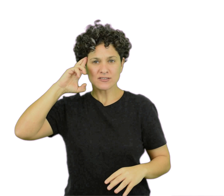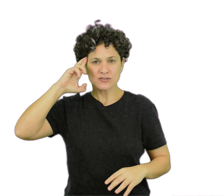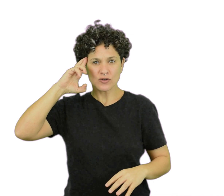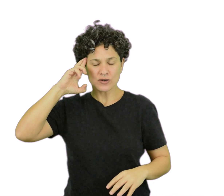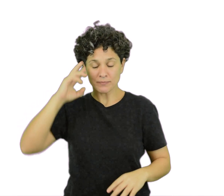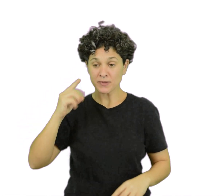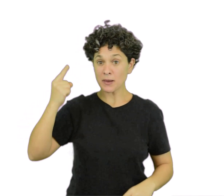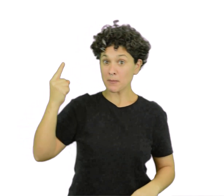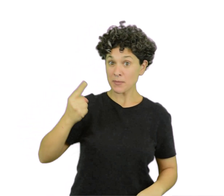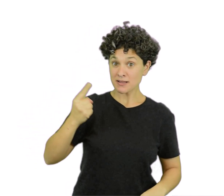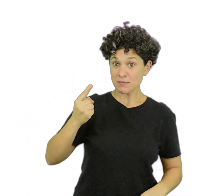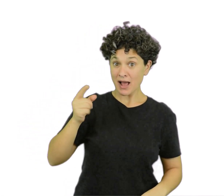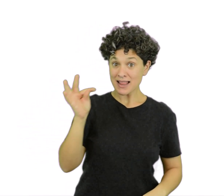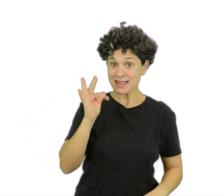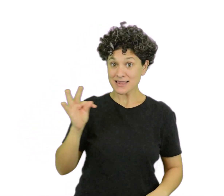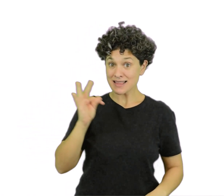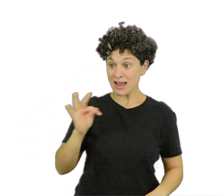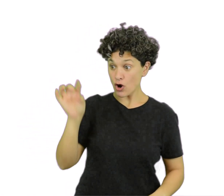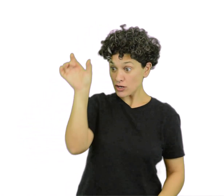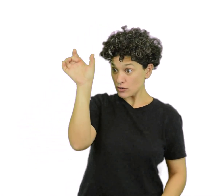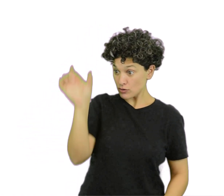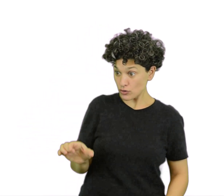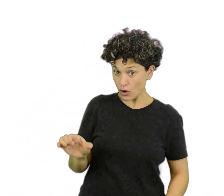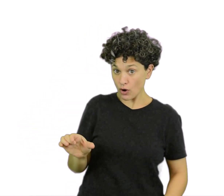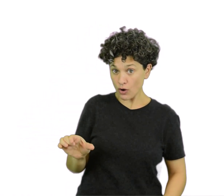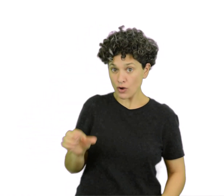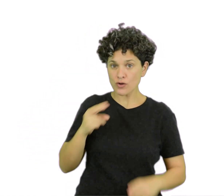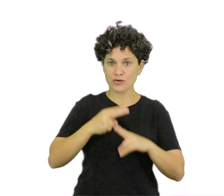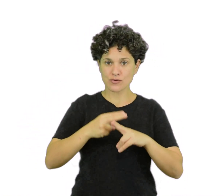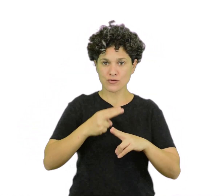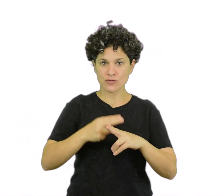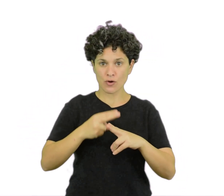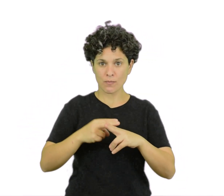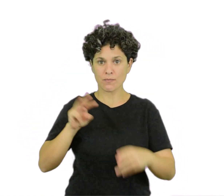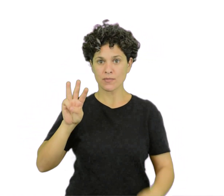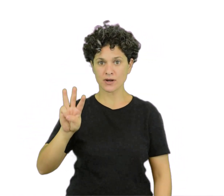El principal representante de este paradigma es Max Weber. ver!